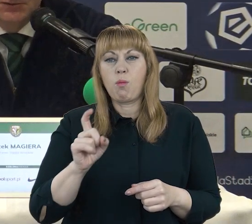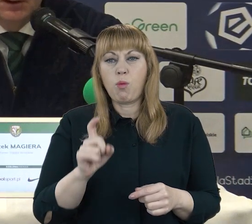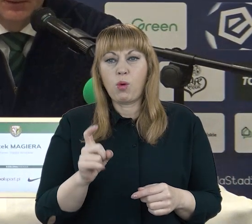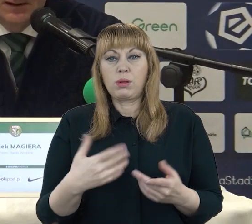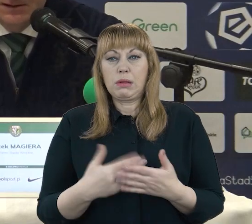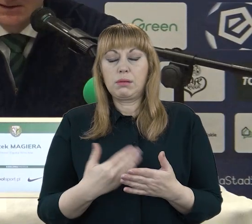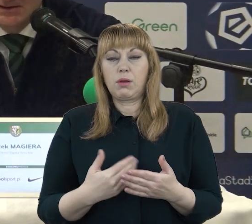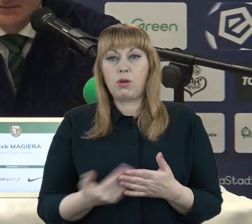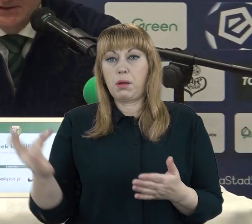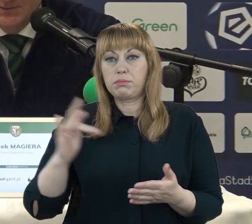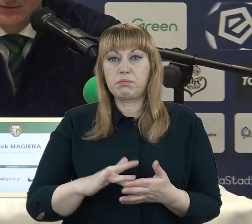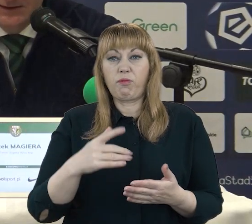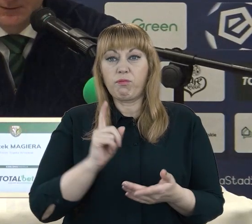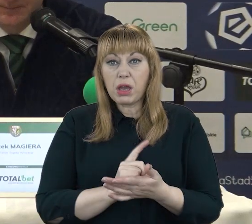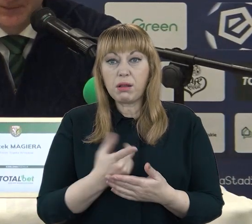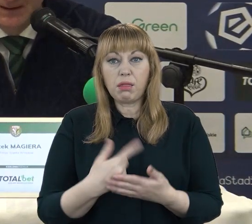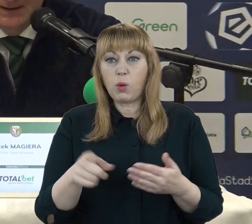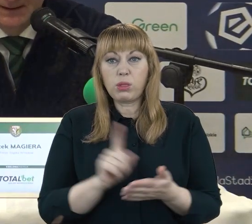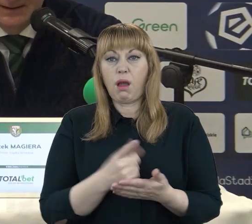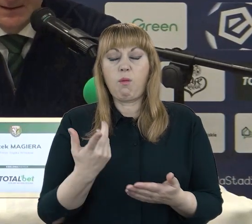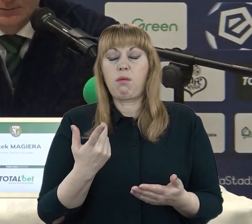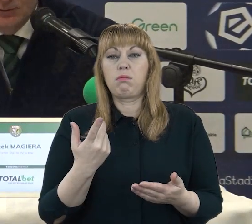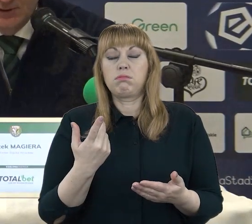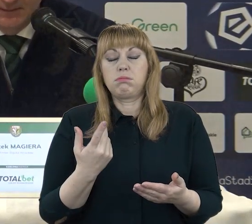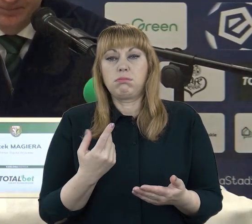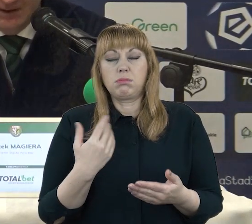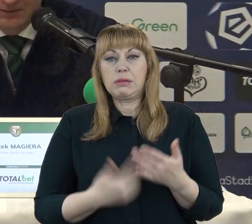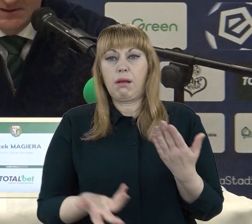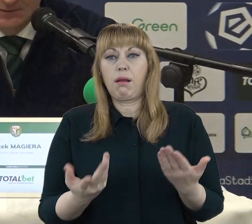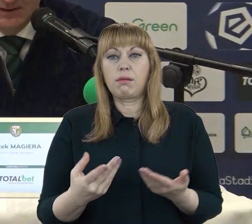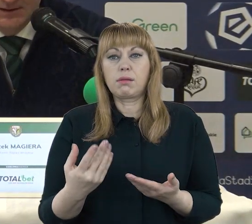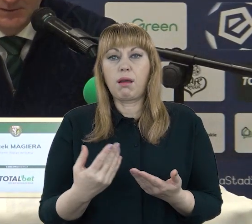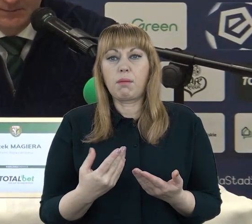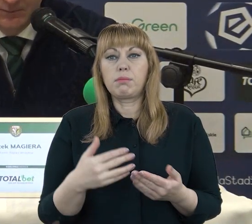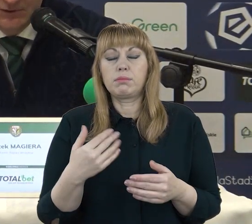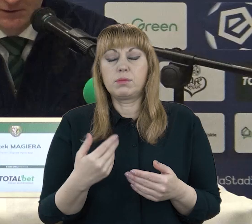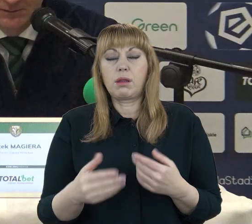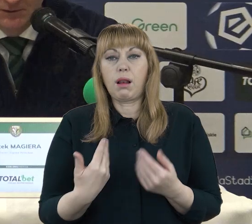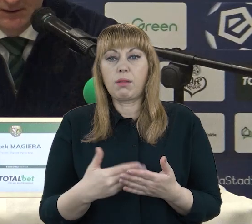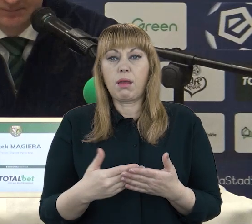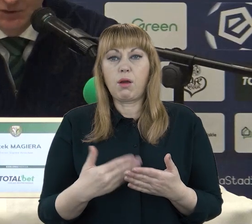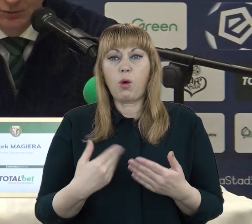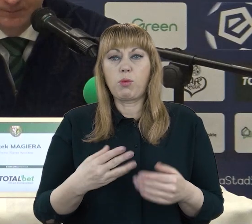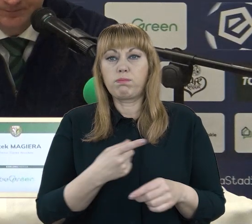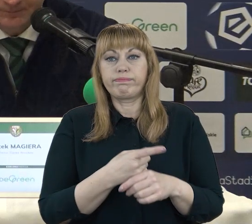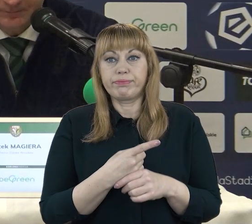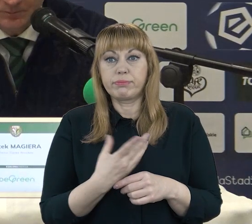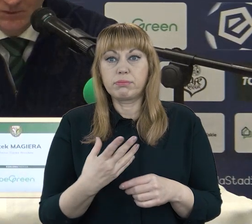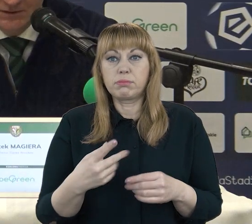tutaj wygrać. Nie zrealizowaliśmy swojego celu, który zakładaliśmy. Po strzelonym golu nie